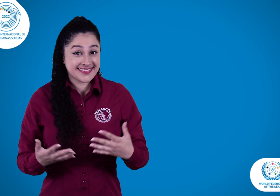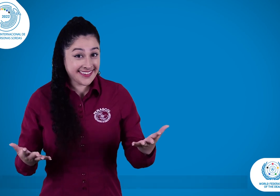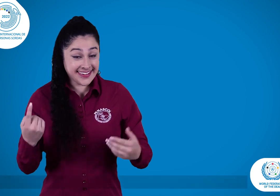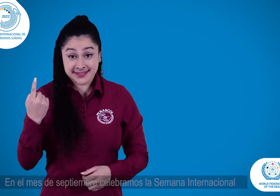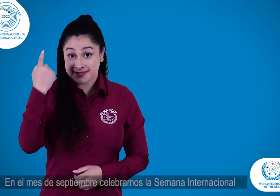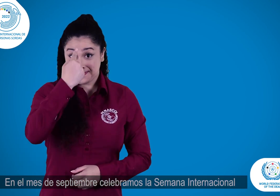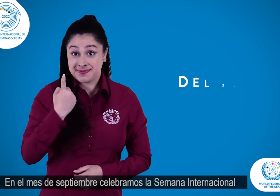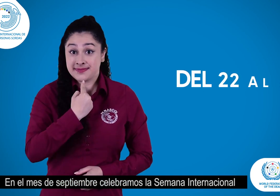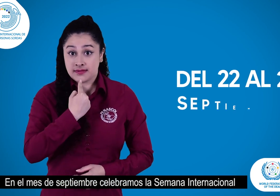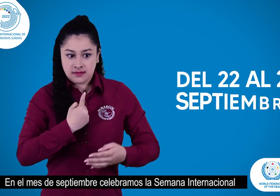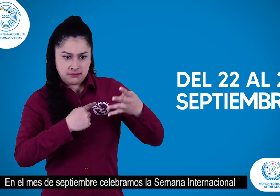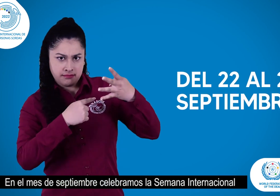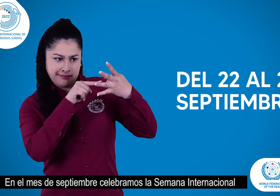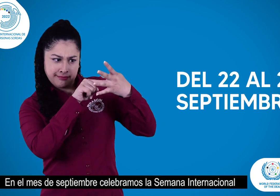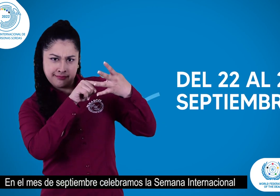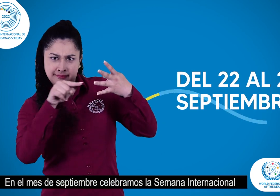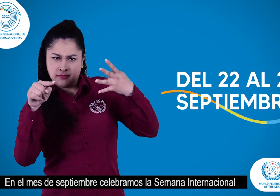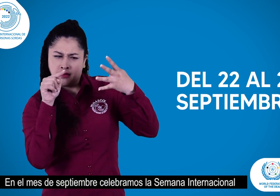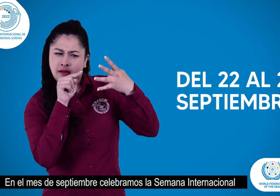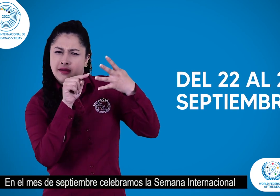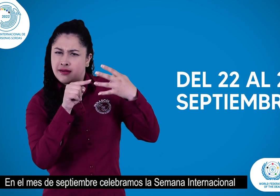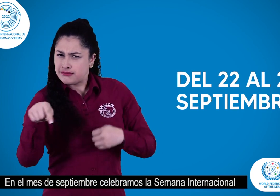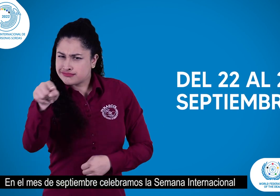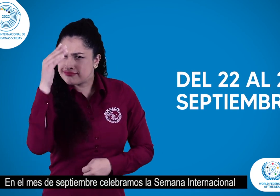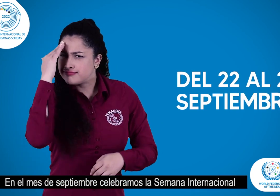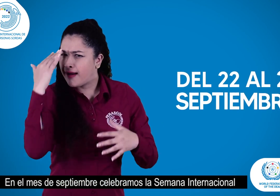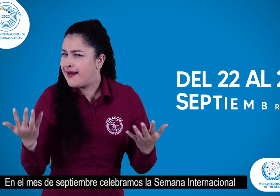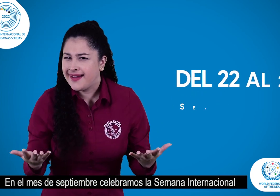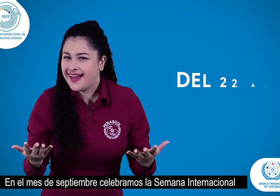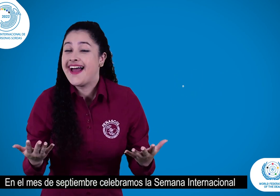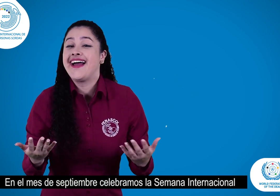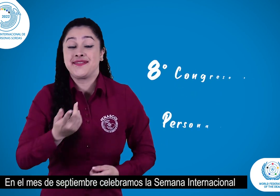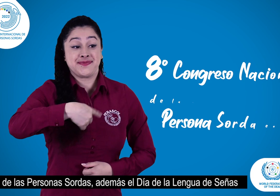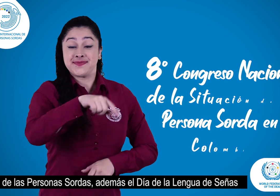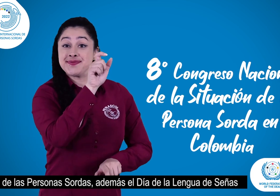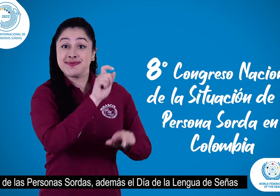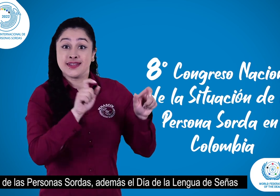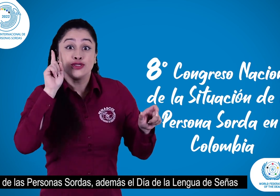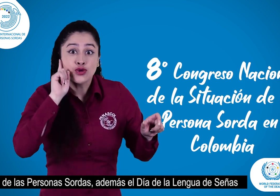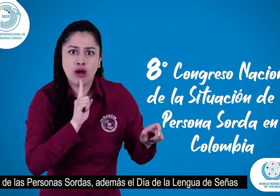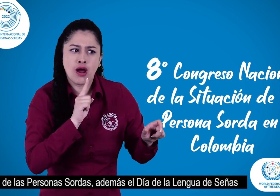En el mes de septiembre, celebramos la Semana Internacional de las Personas Sordas.